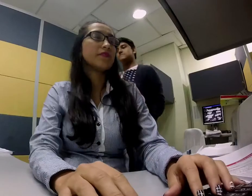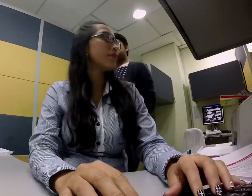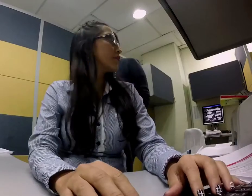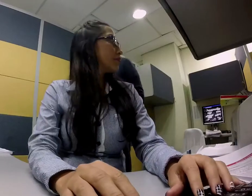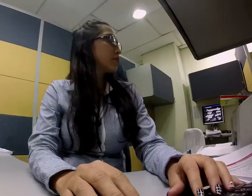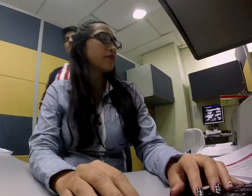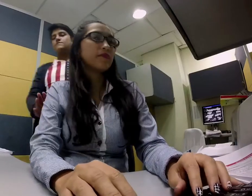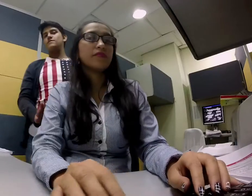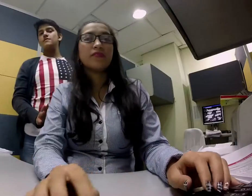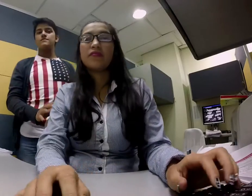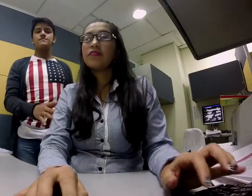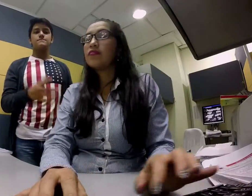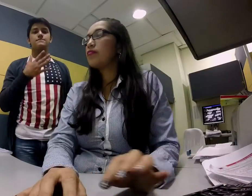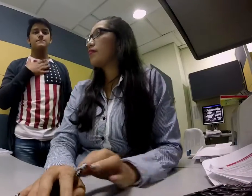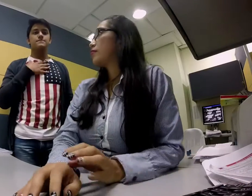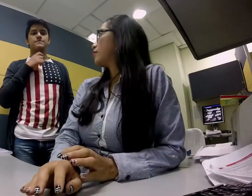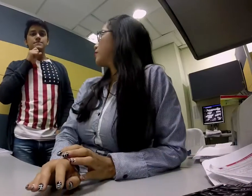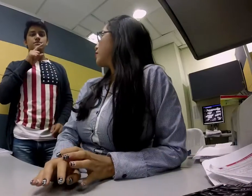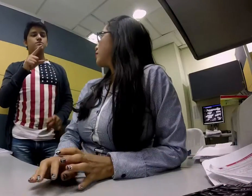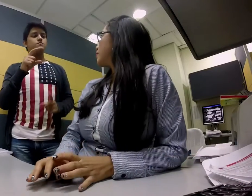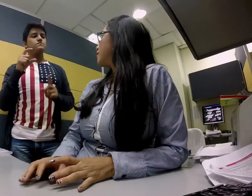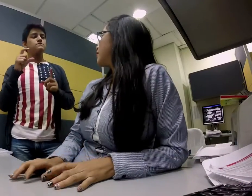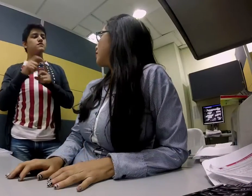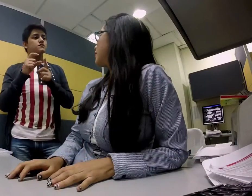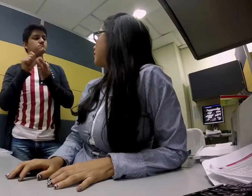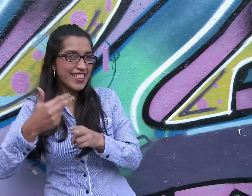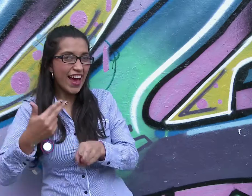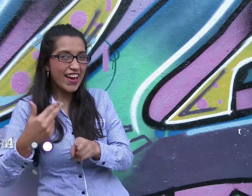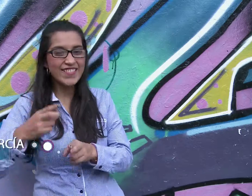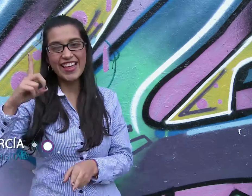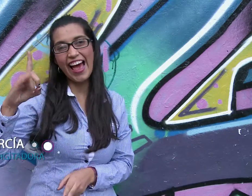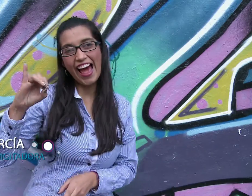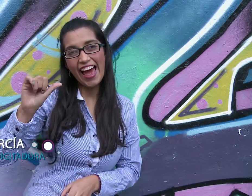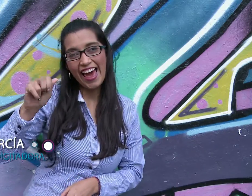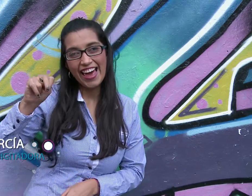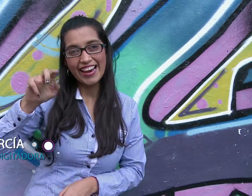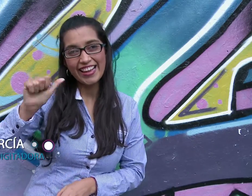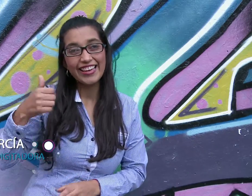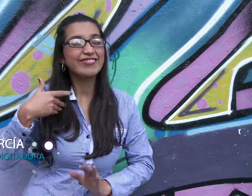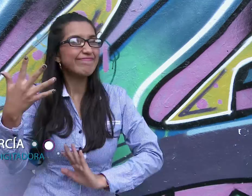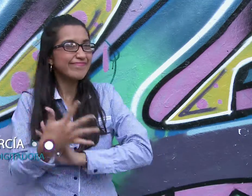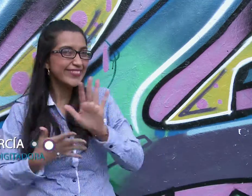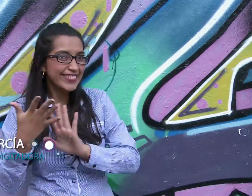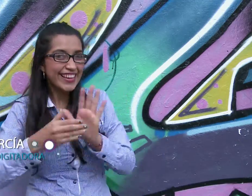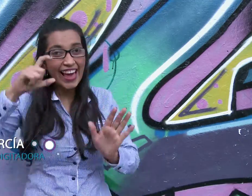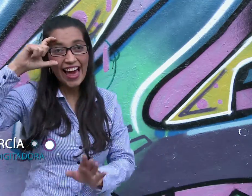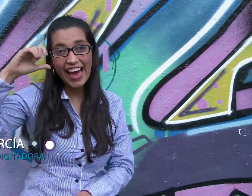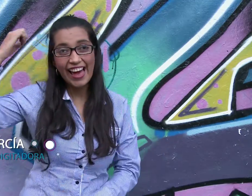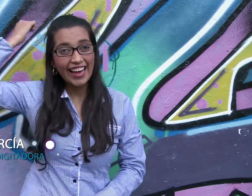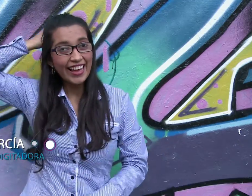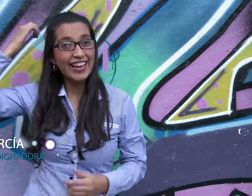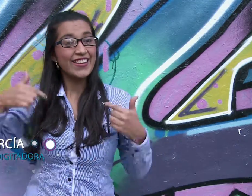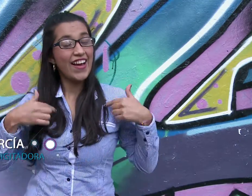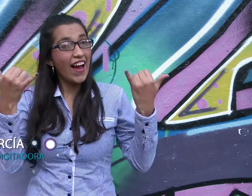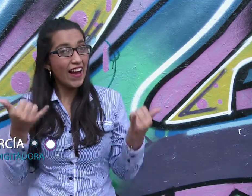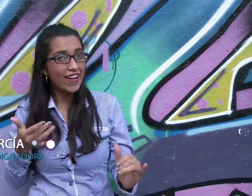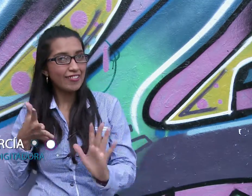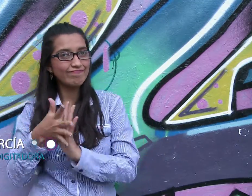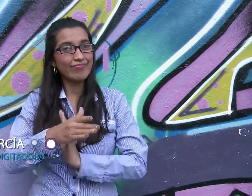nosotros todas las actividades que son Diana y Junior. Hola, mi nombre es Diana, esta es mi seña. Bienvenidos a mi